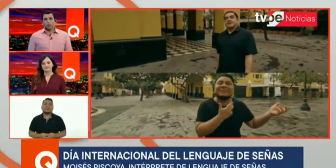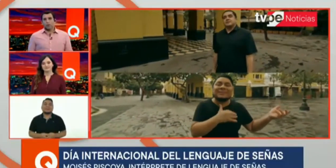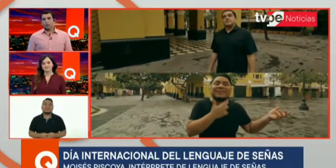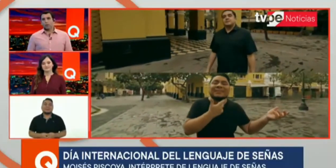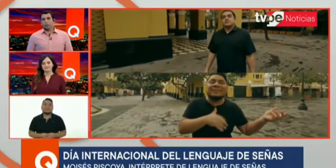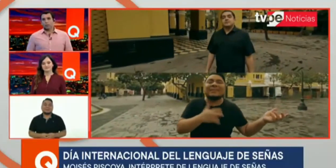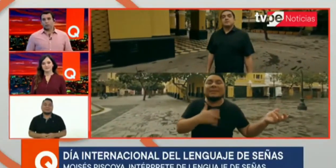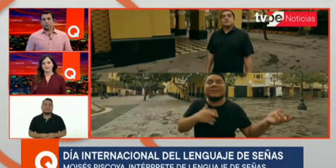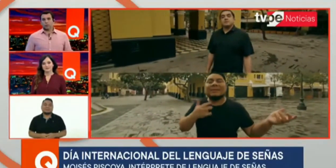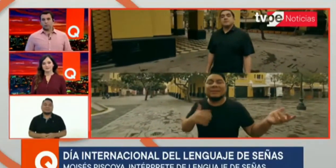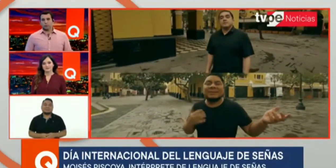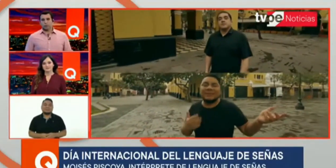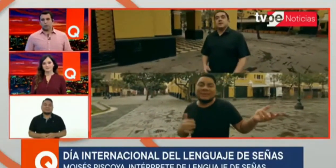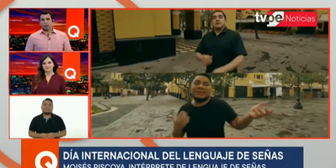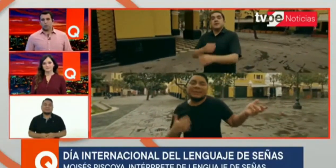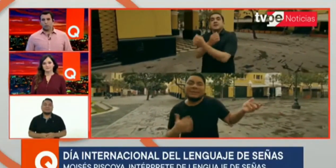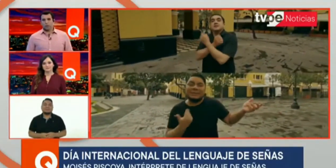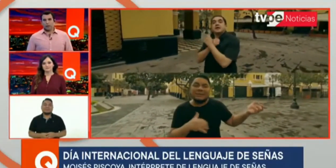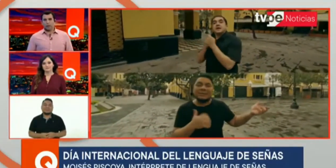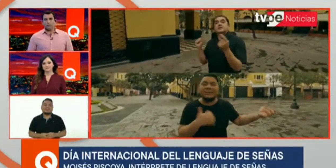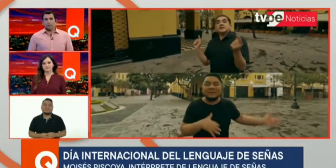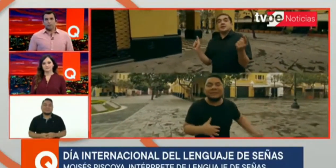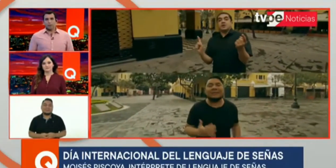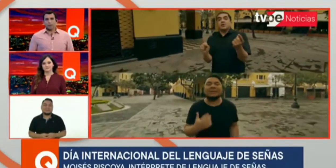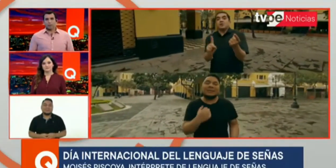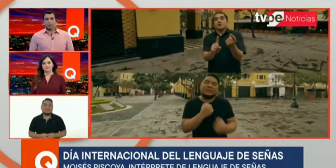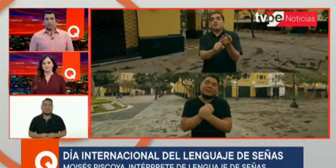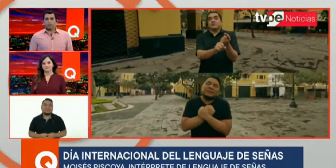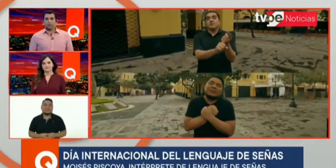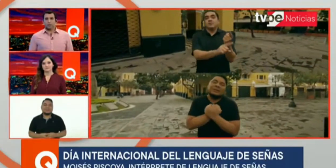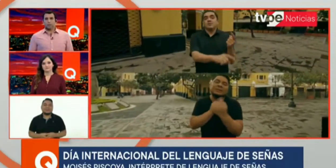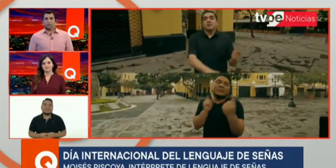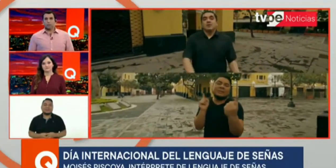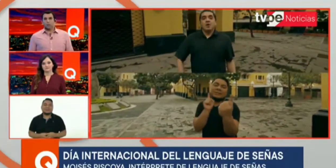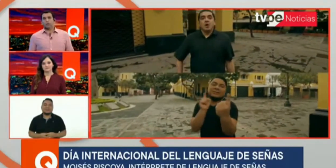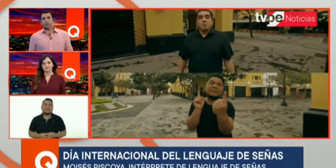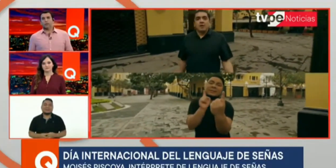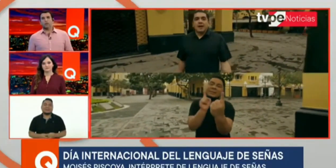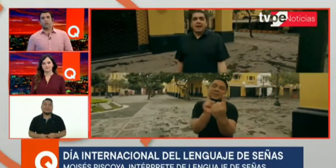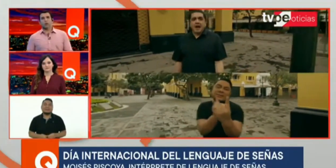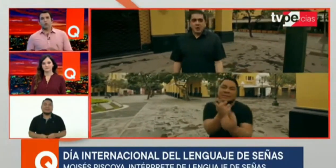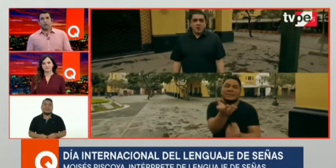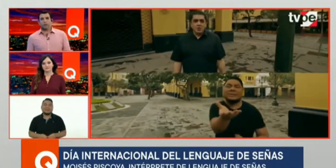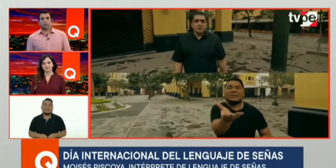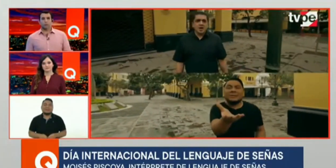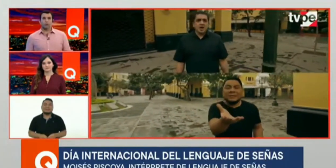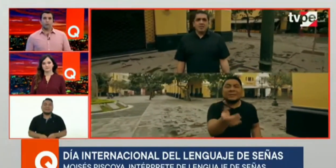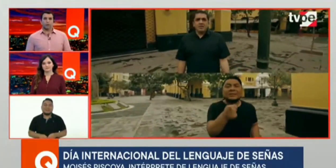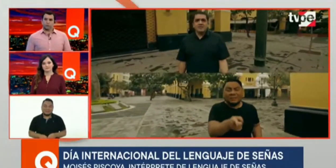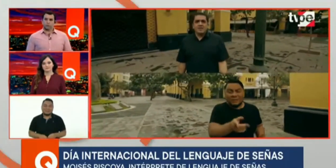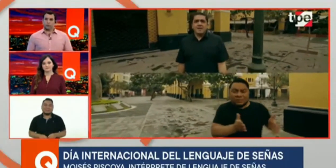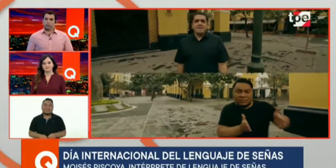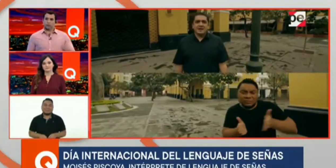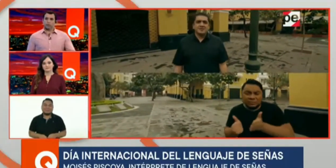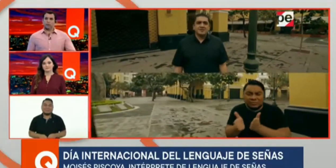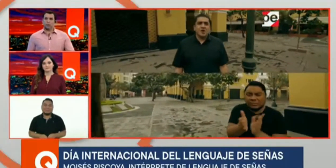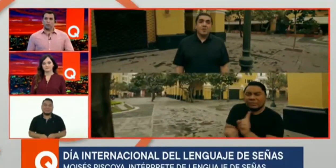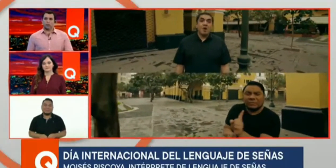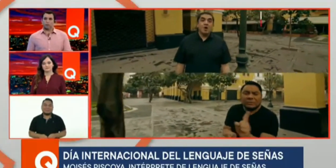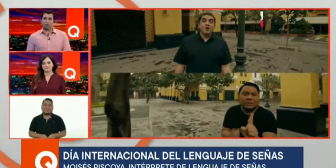imagino que muchas personas de la comunidad te dicen, Moisés, ayúdanos con esto. Moisés, necesitamos esto. De